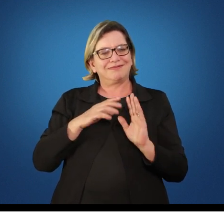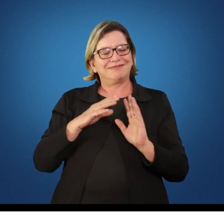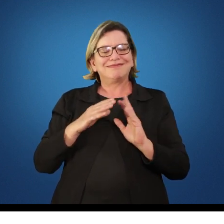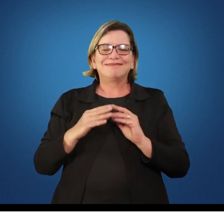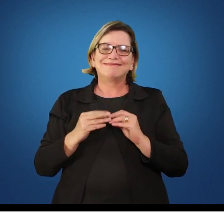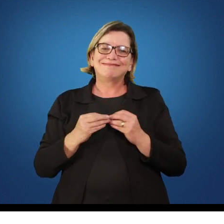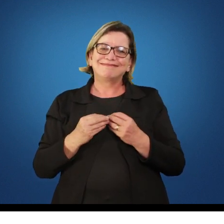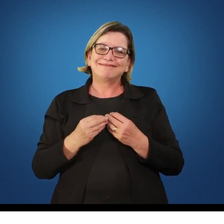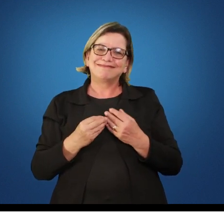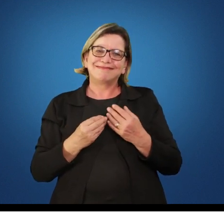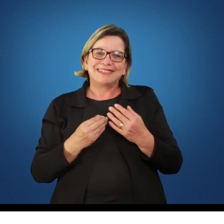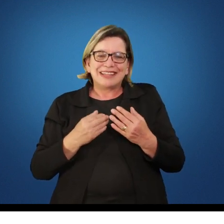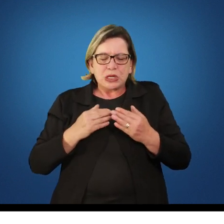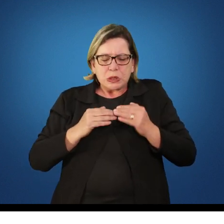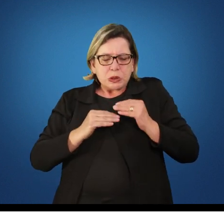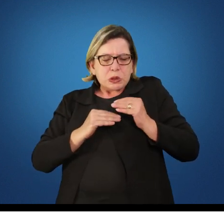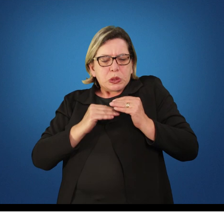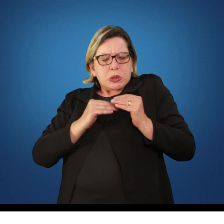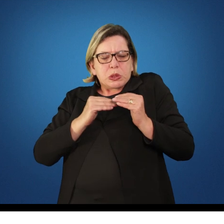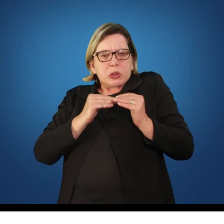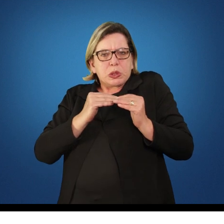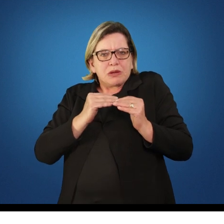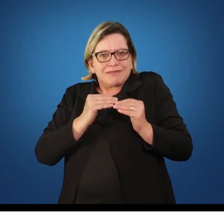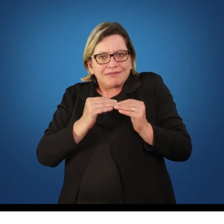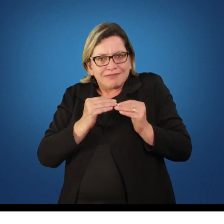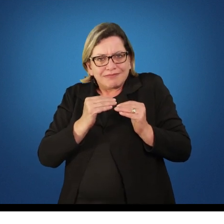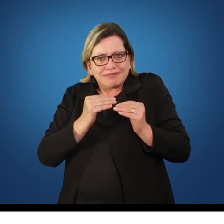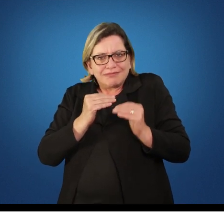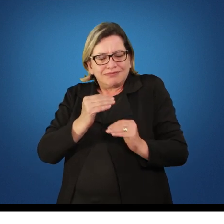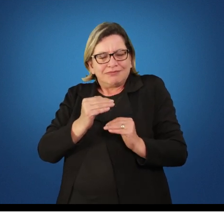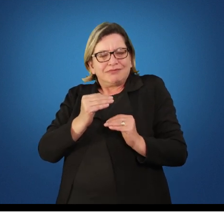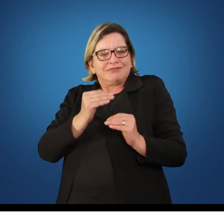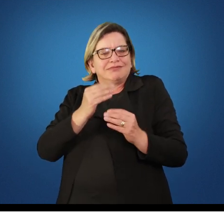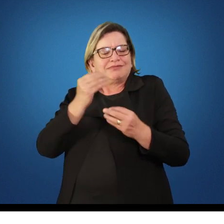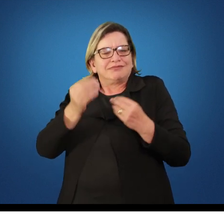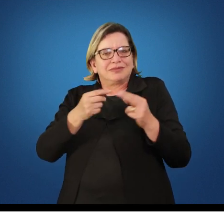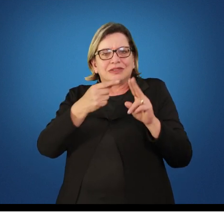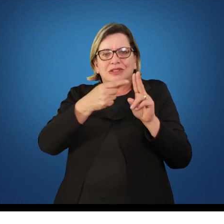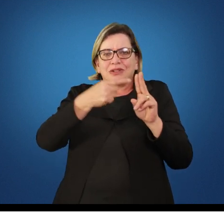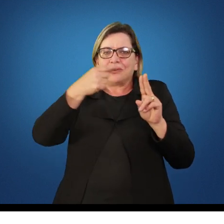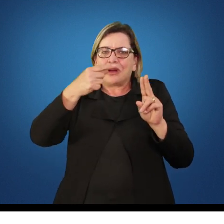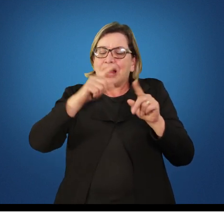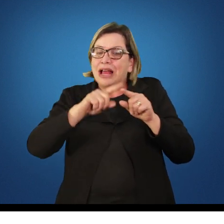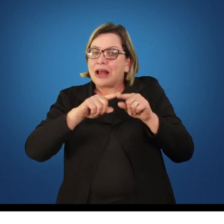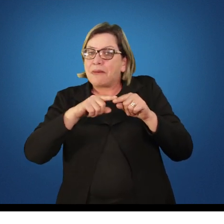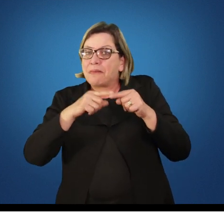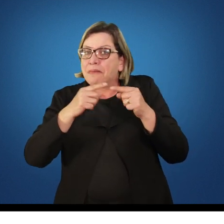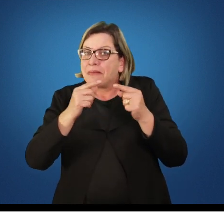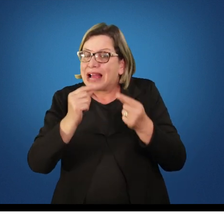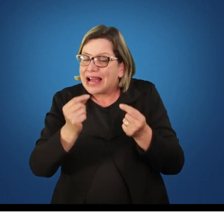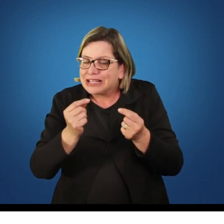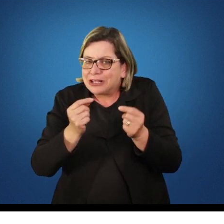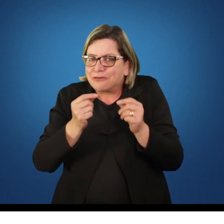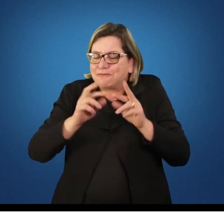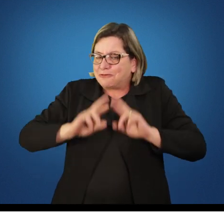um avanço nessa unidade, mas eu preferi dar um recorte diferenciado.